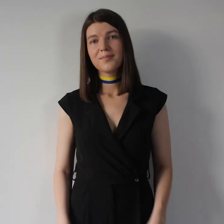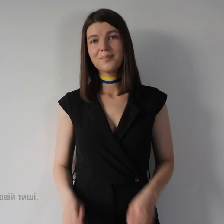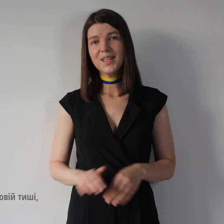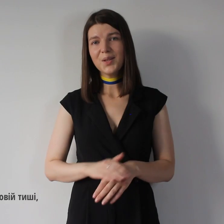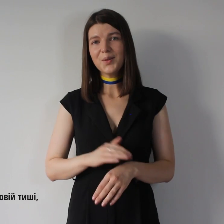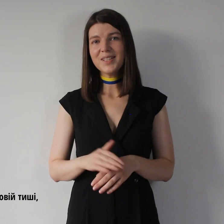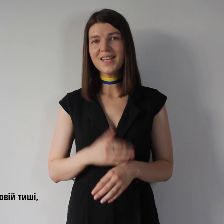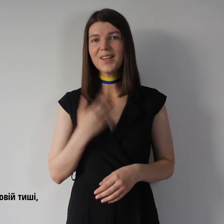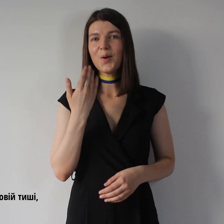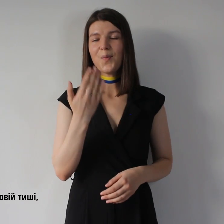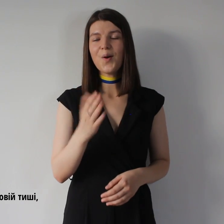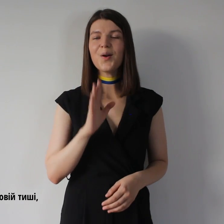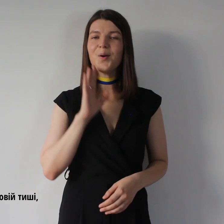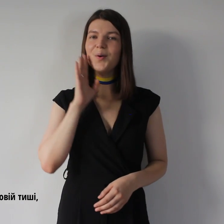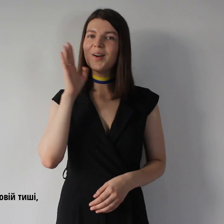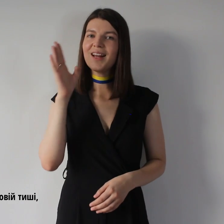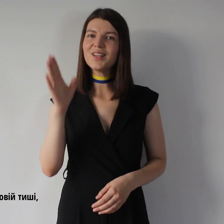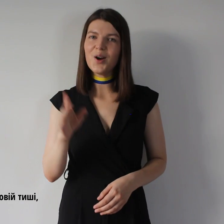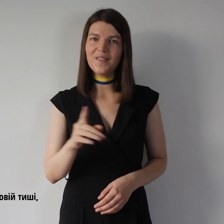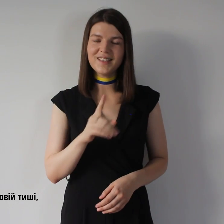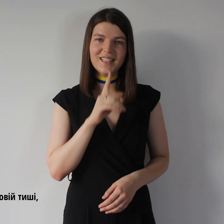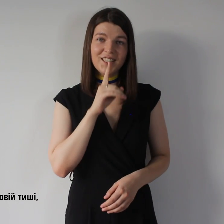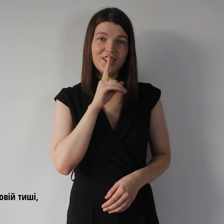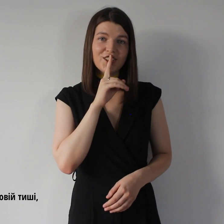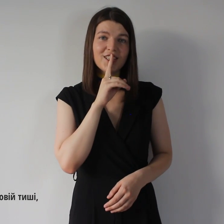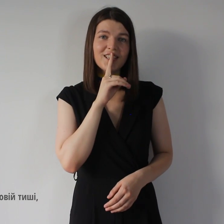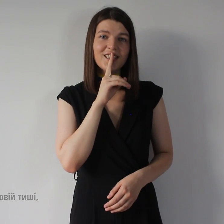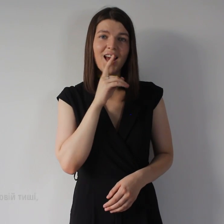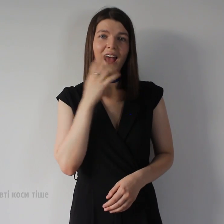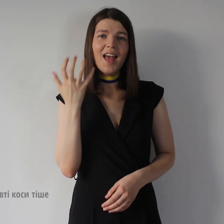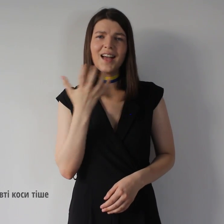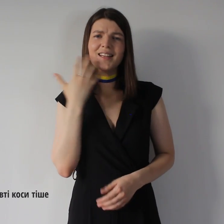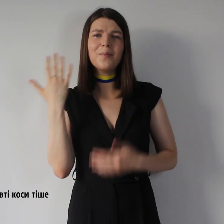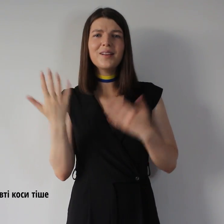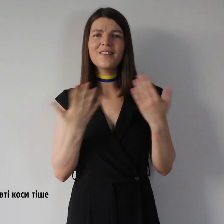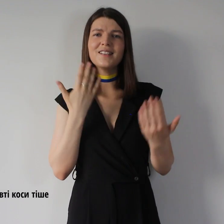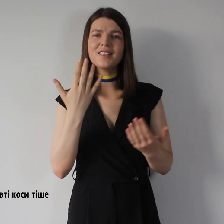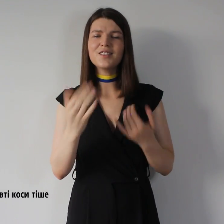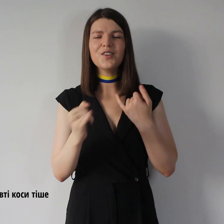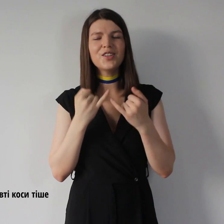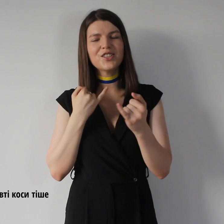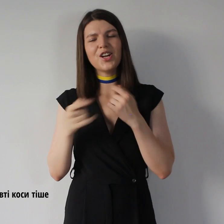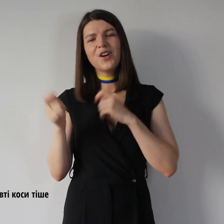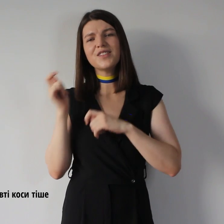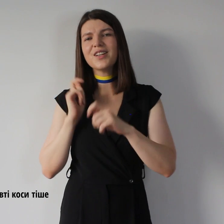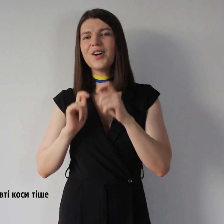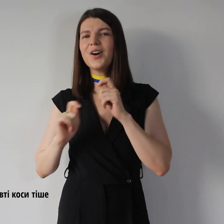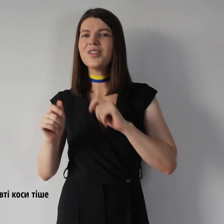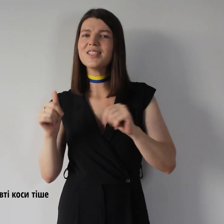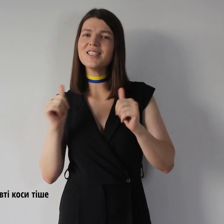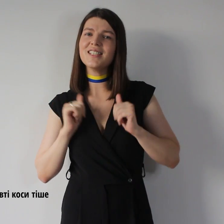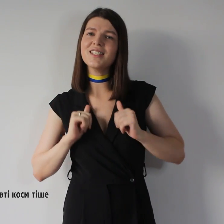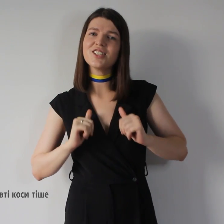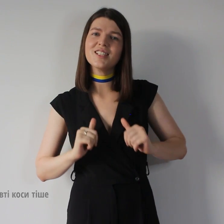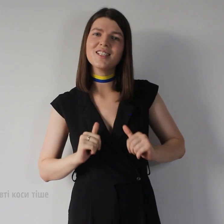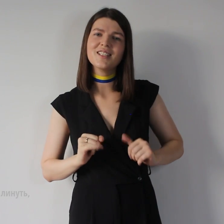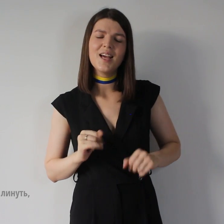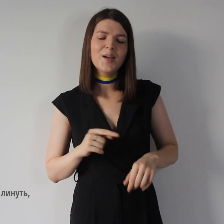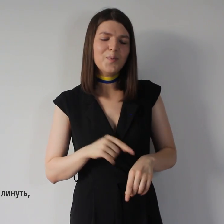Милуюся тобою у ранковій тиші Як теплий вітер твої жовті коси тіше І